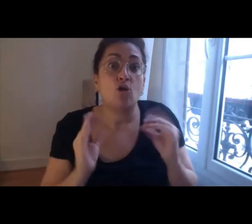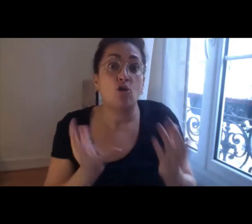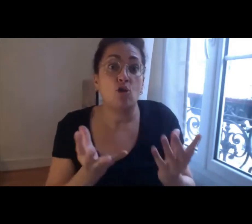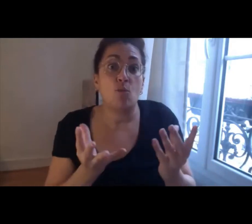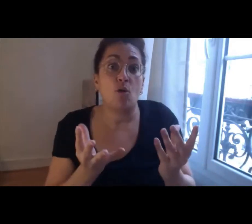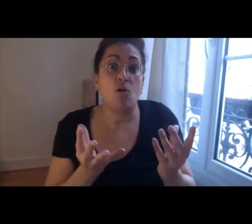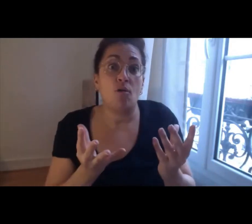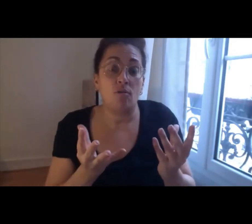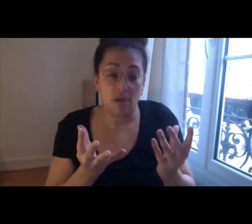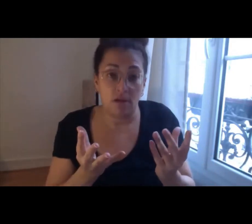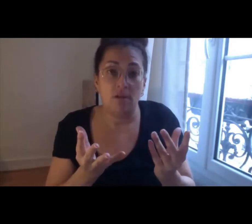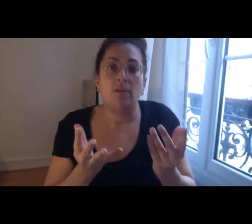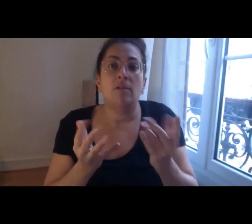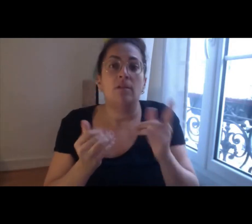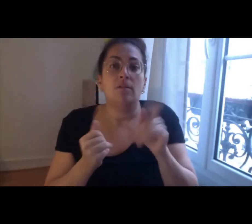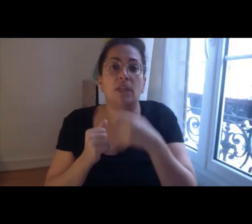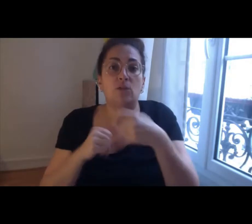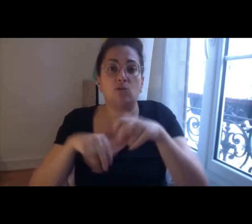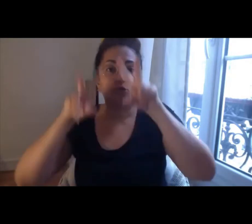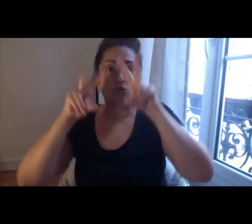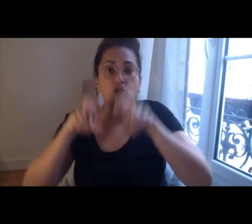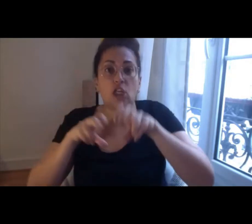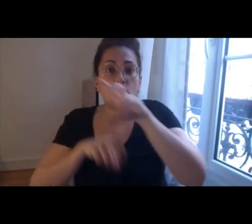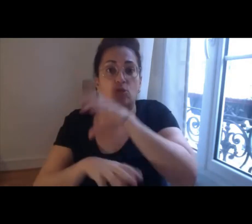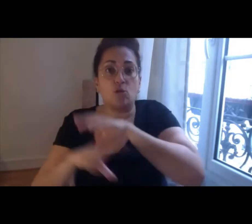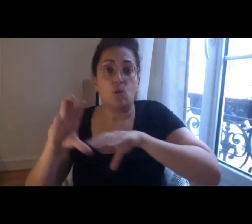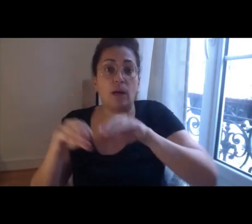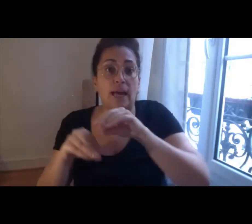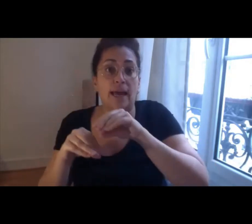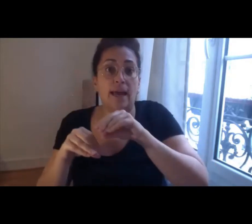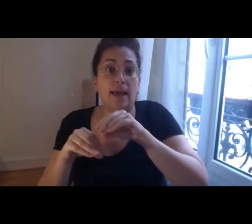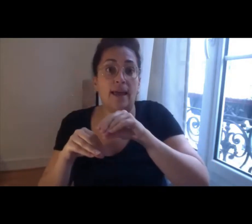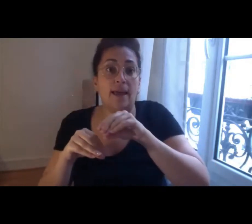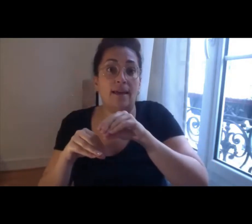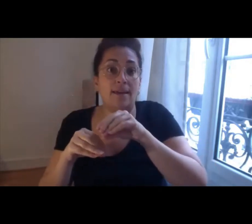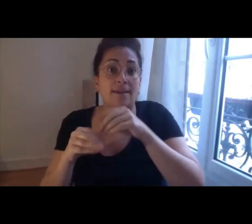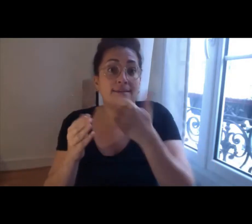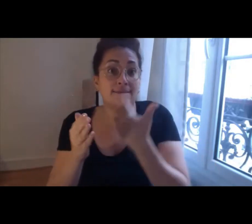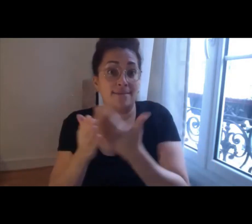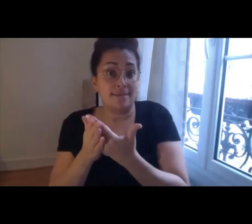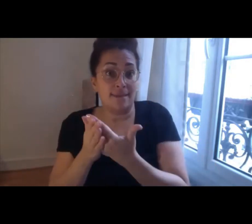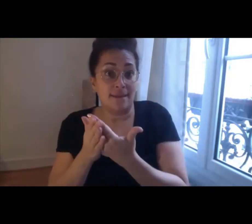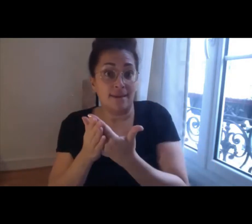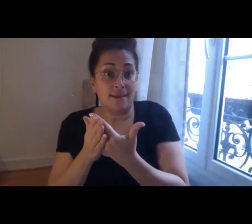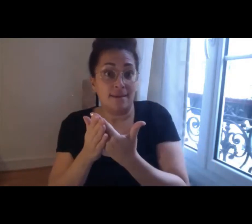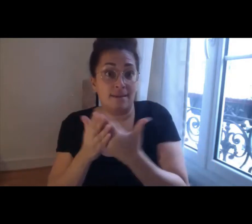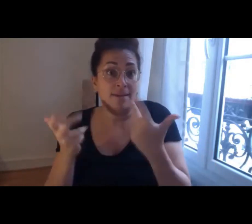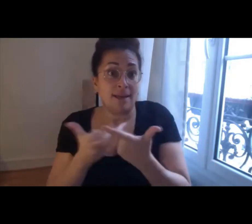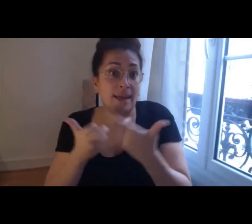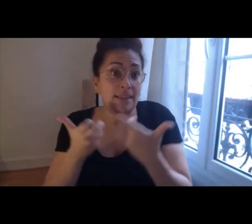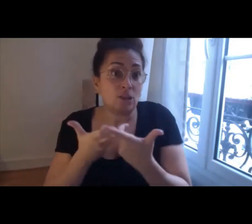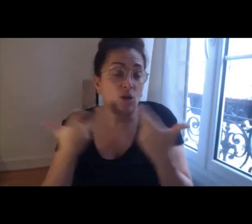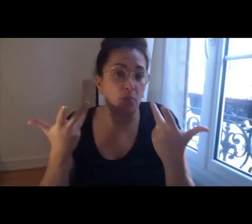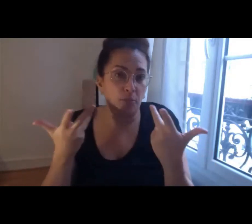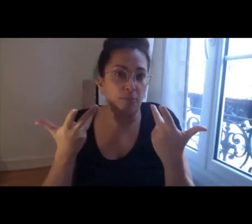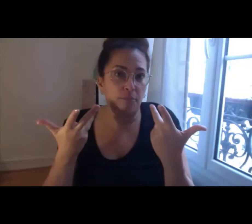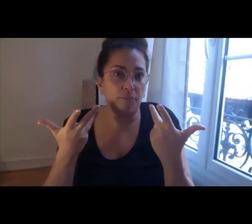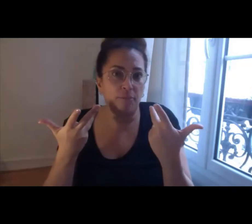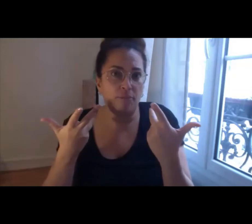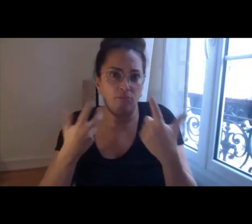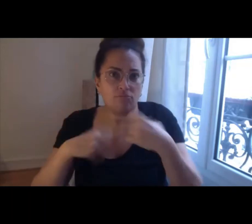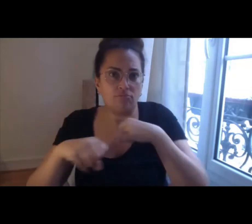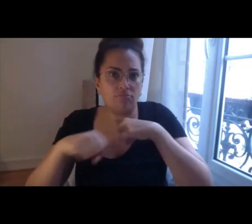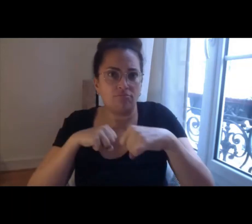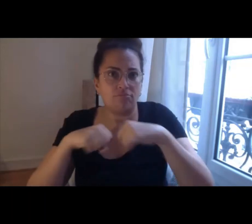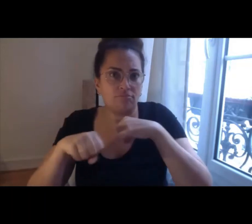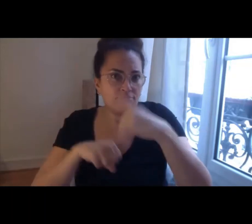recherches appliquées donc on est dans ces dynamiques là et il faut